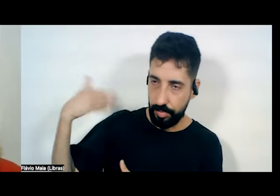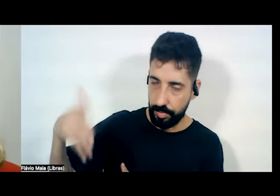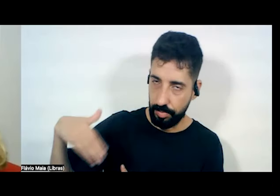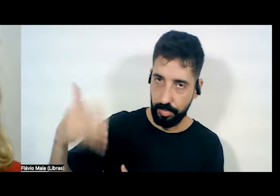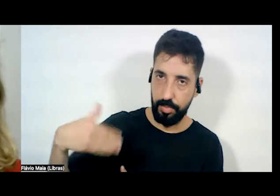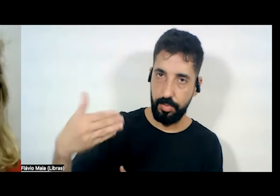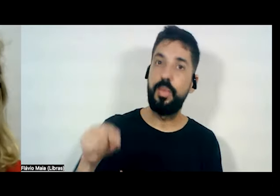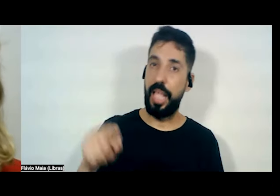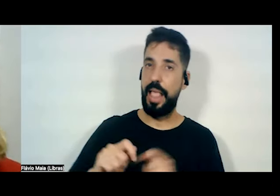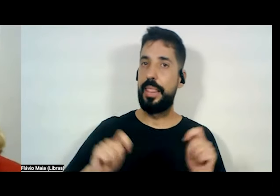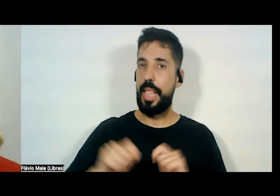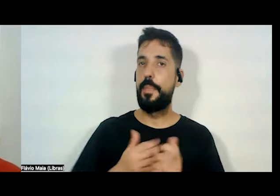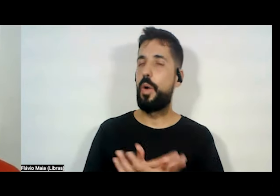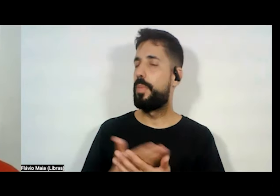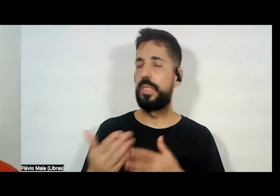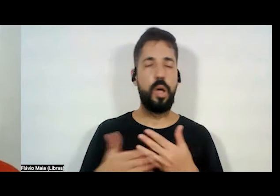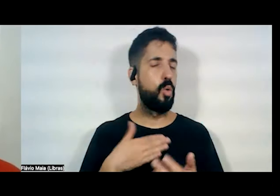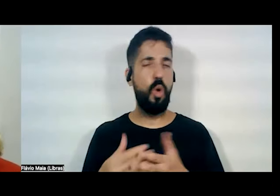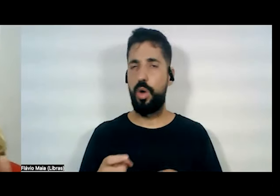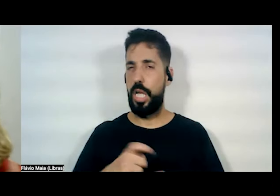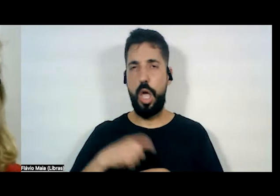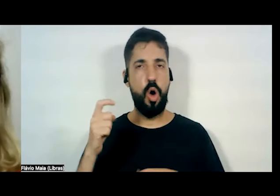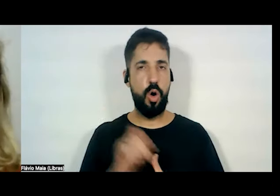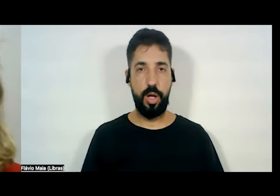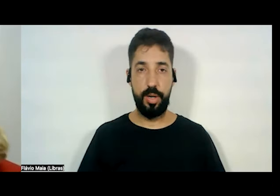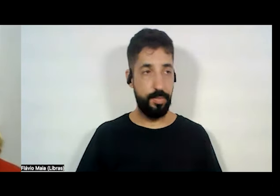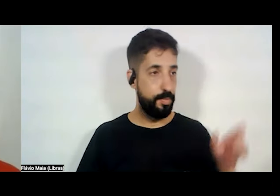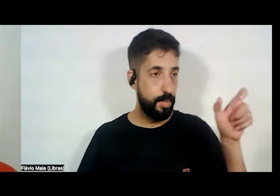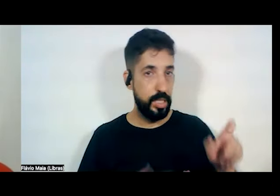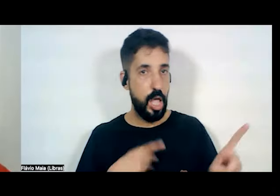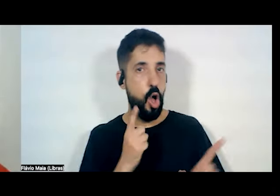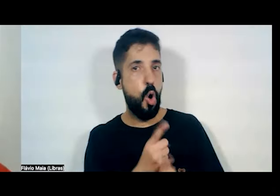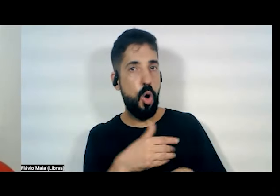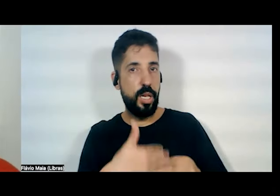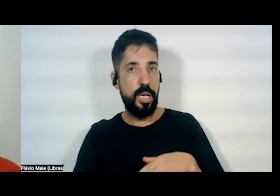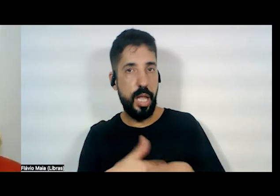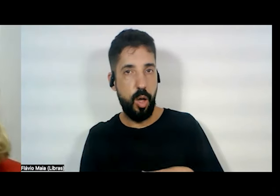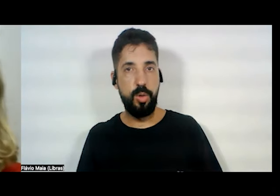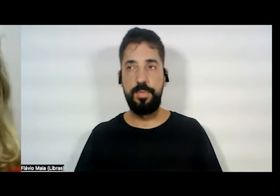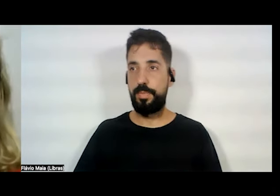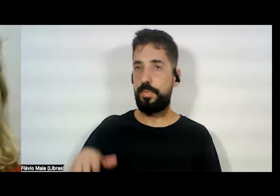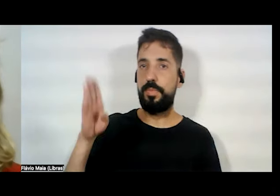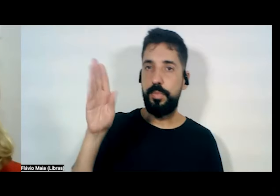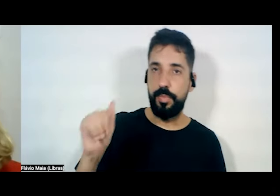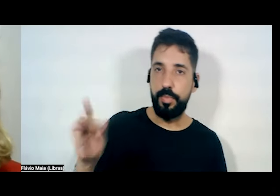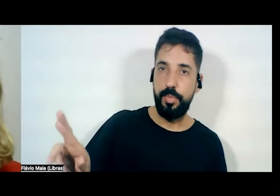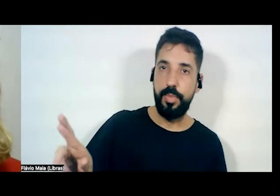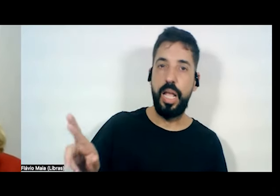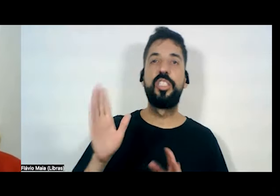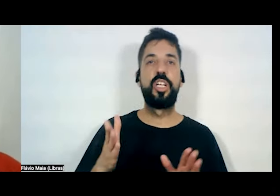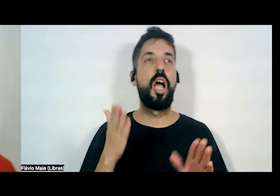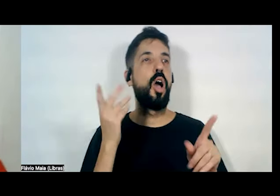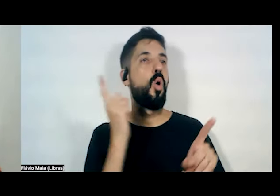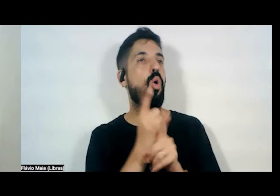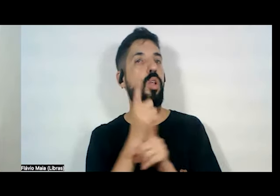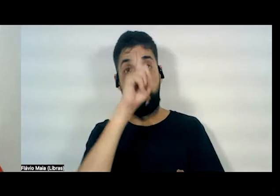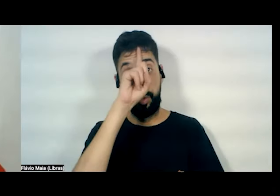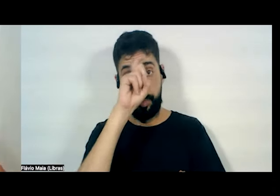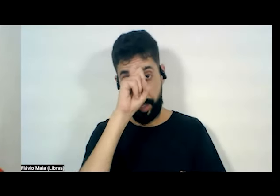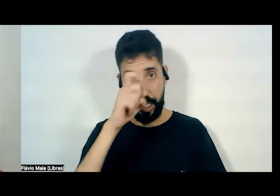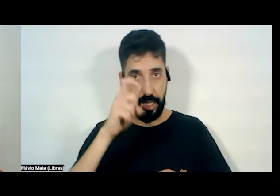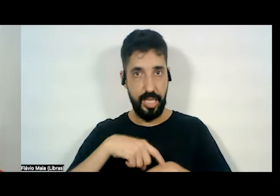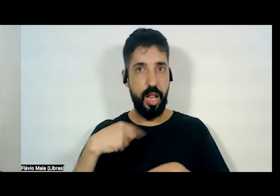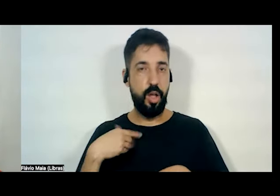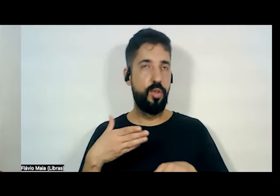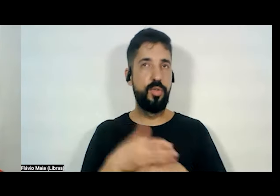dá para começar a qualquer momento com a pessoa que você encontra na rua, no bar. Eu já encontrei gente no hospital quando eu estava fazendo uma consulta, me deu o